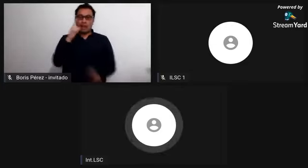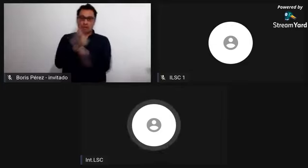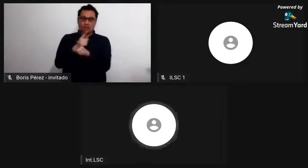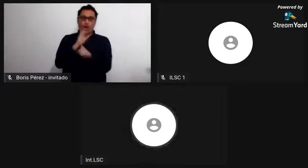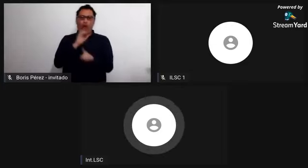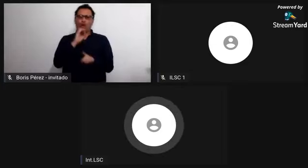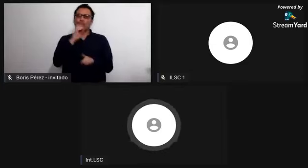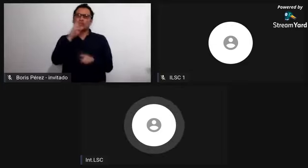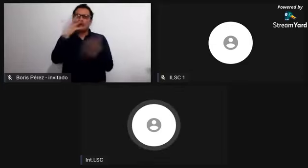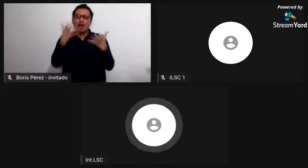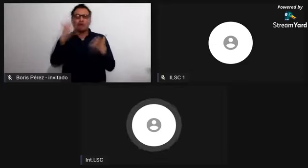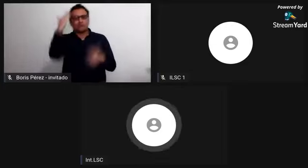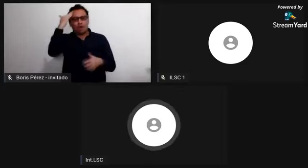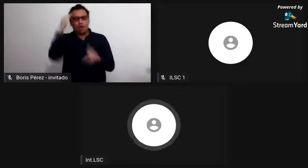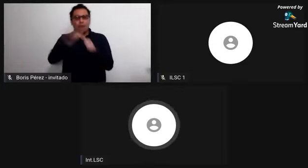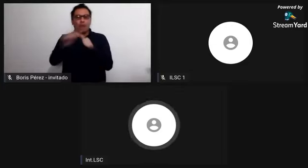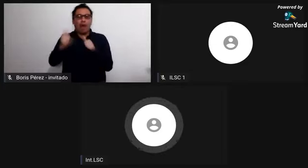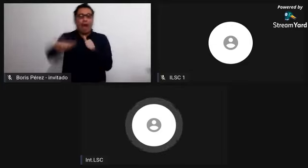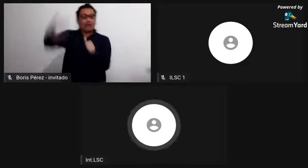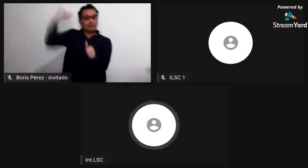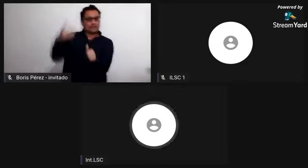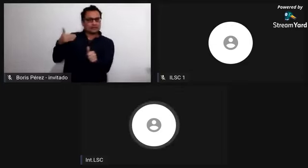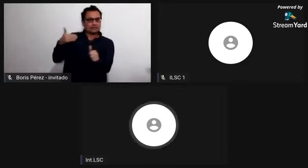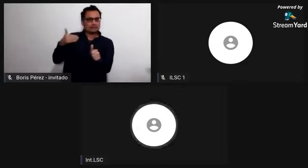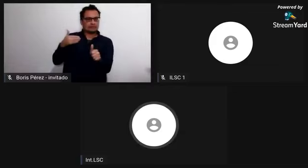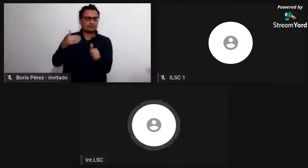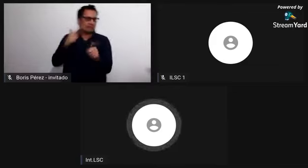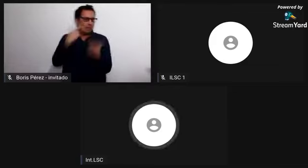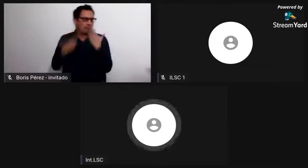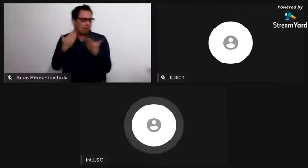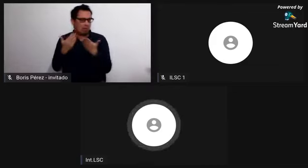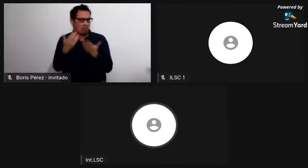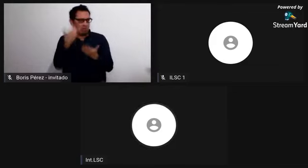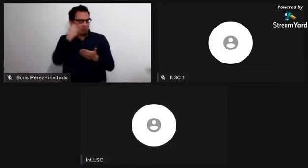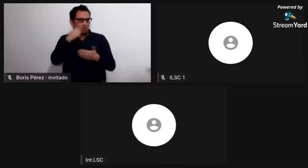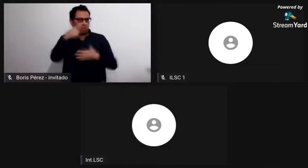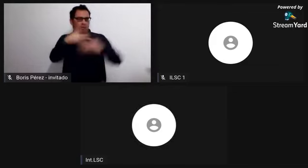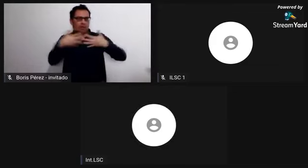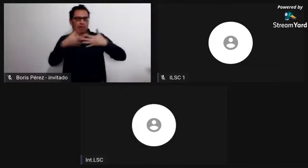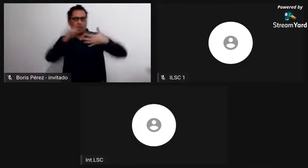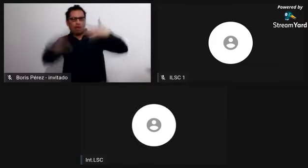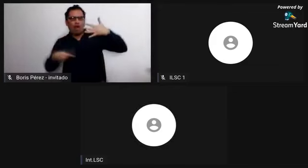pues también no son similares entre sí, podemos encontrar incluso diferencias.